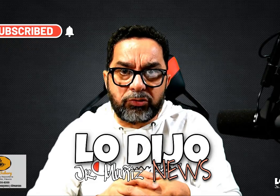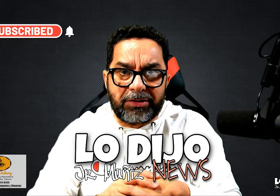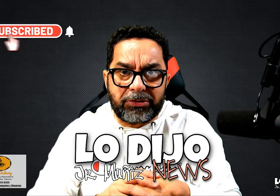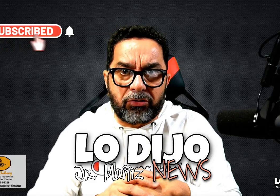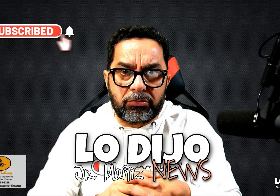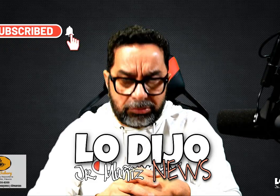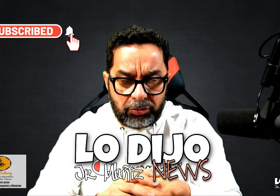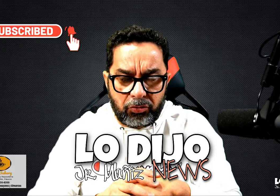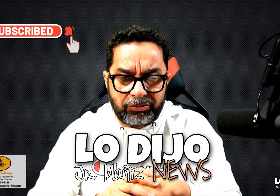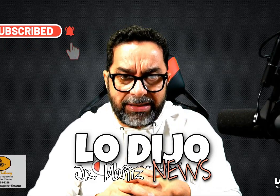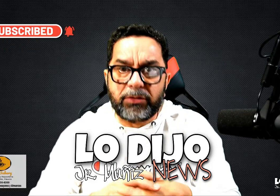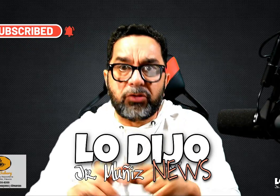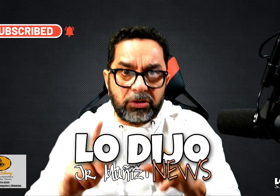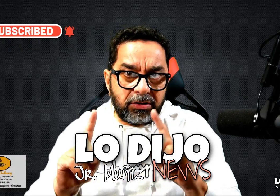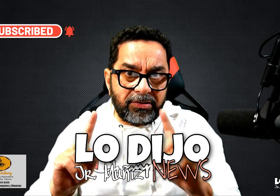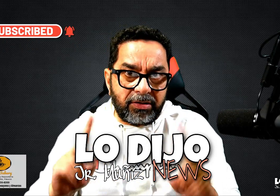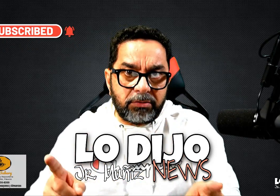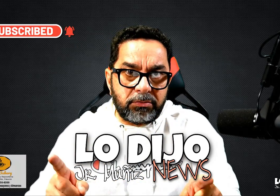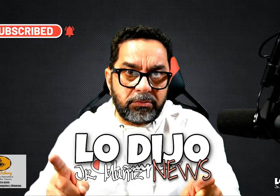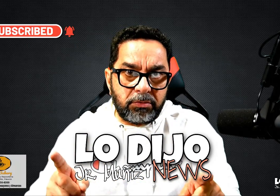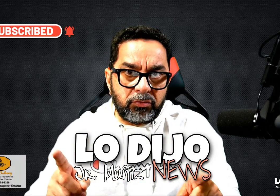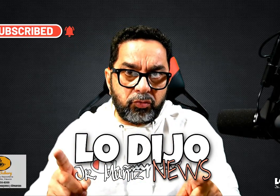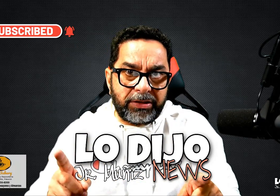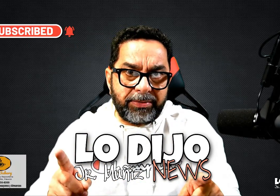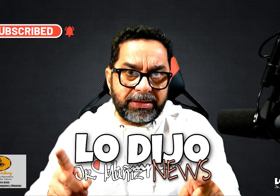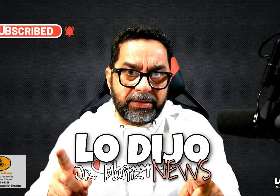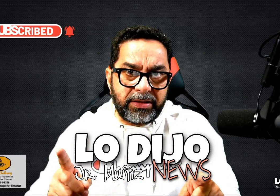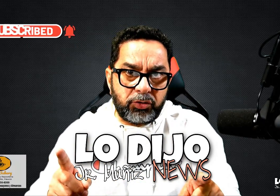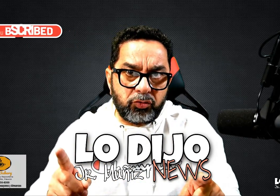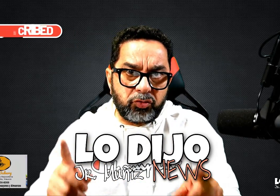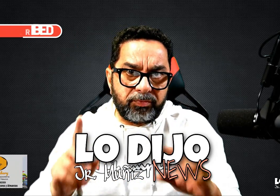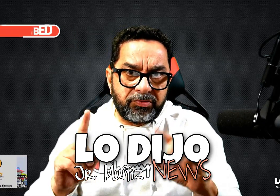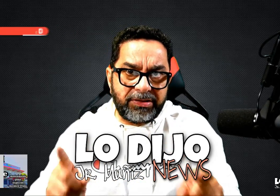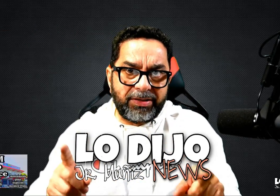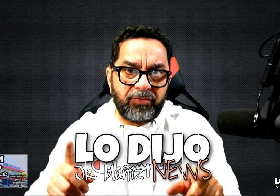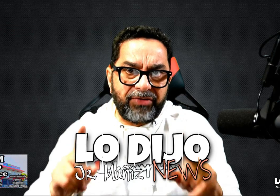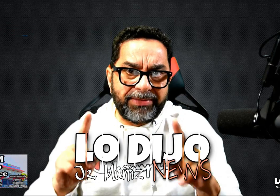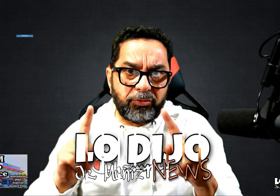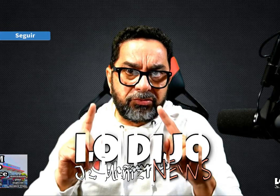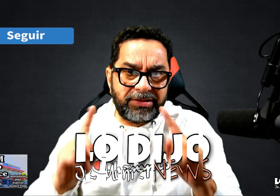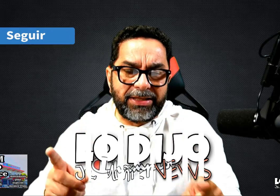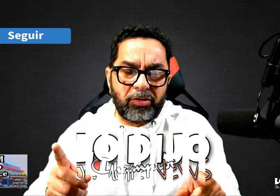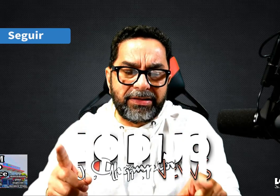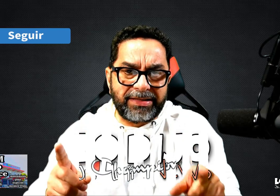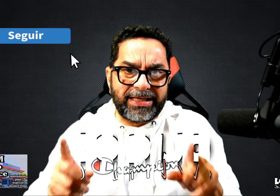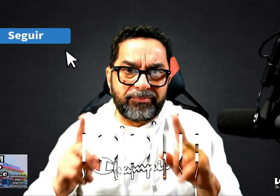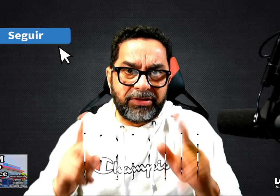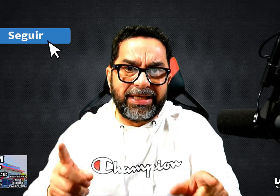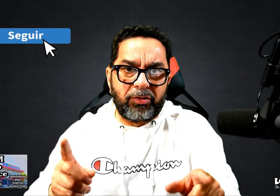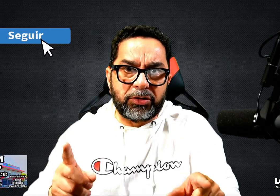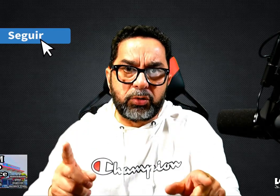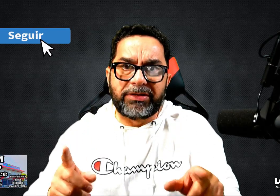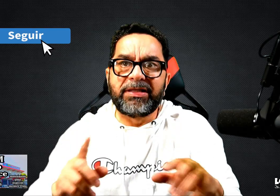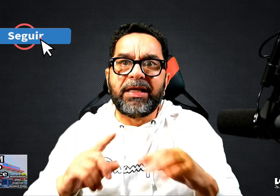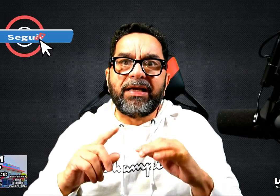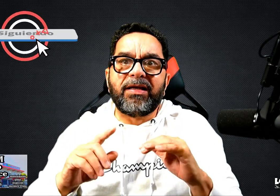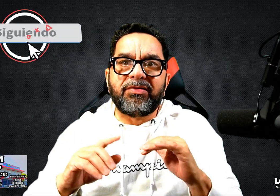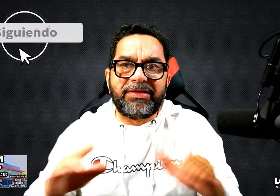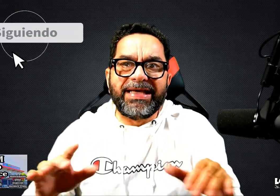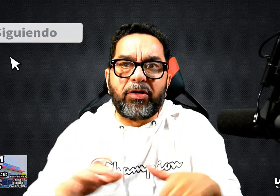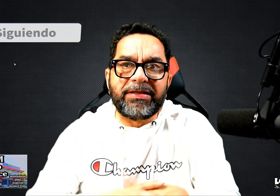si te gusta nuestro contenido suscríbete en YouTube síguenos en Facebook síguenos en Instagram síguenos en Twitter